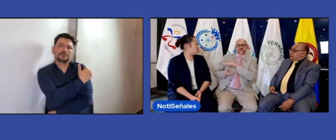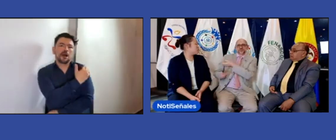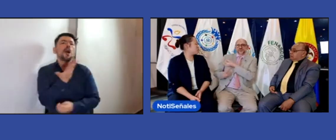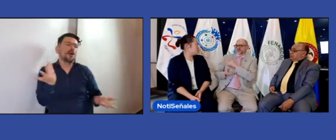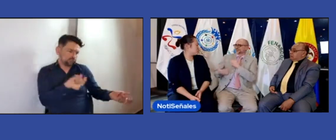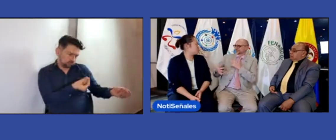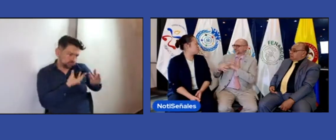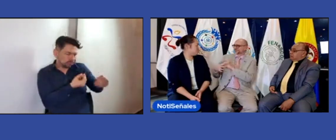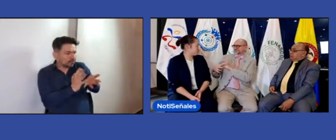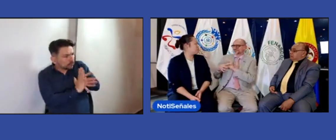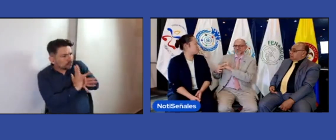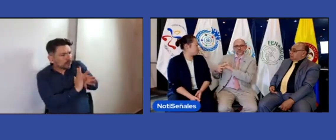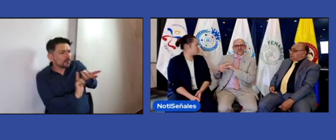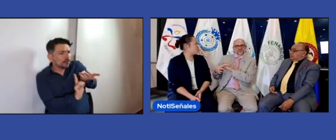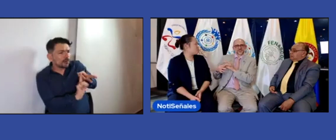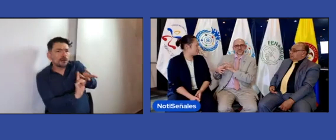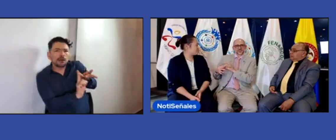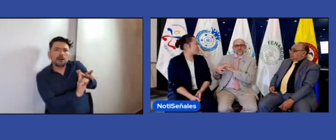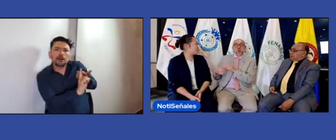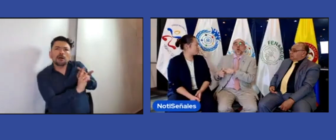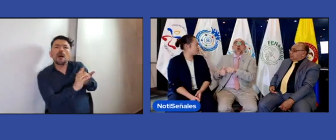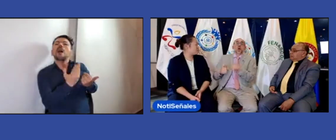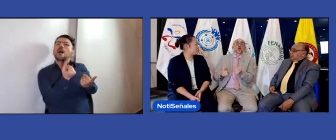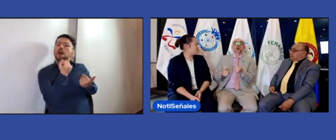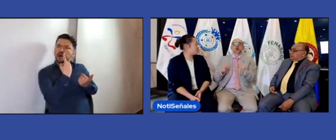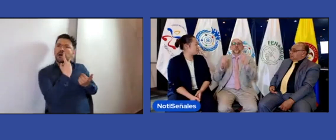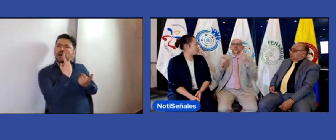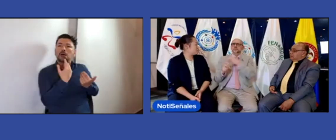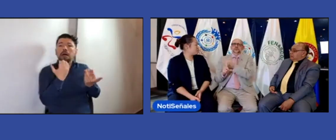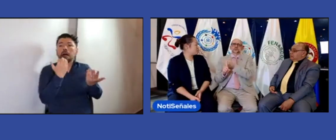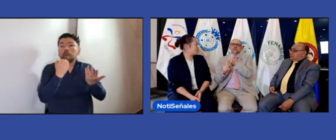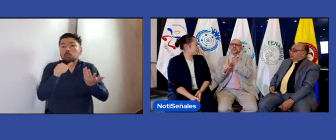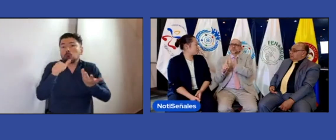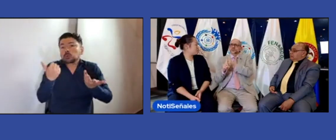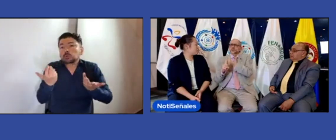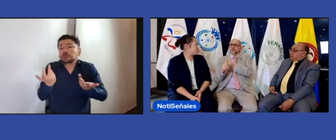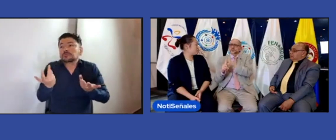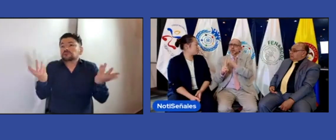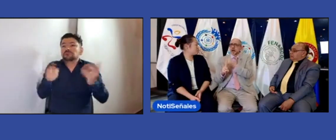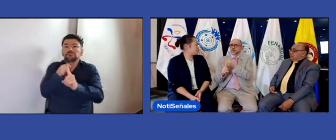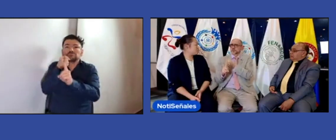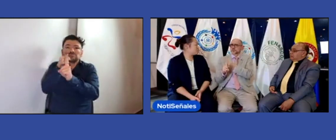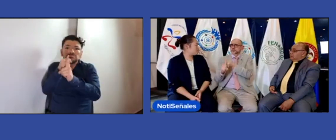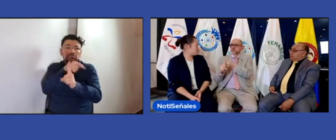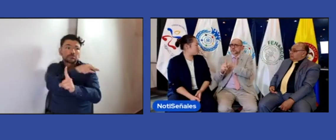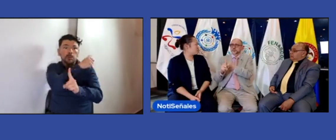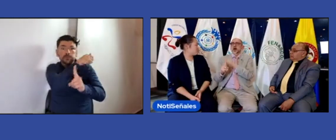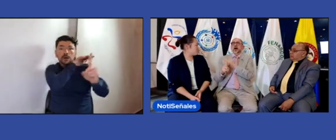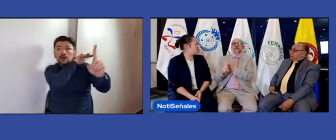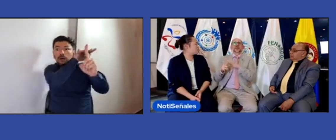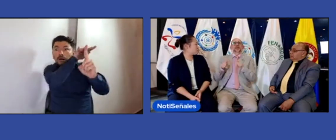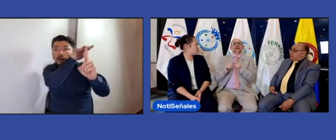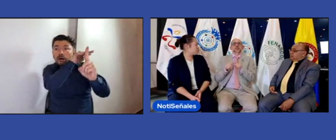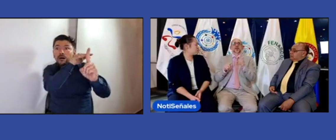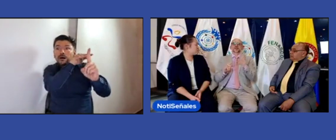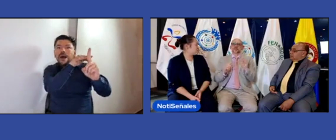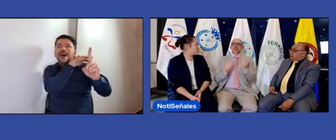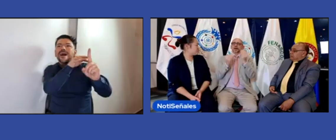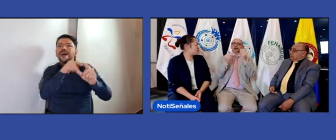momento presentan dificultades o hay algo que necesiten de nosotros, pues, obviamente, nos están comentando y nosotros